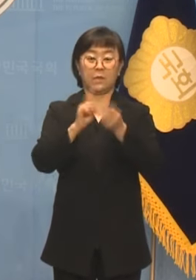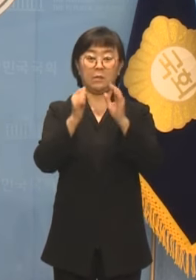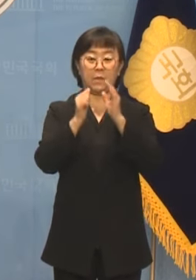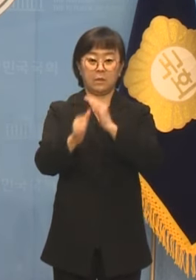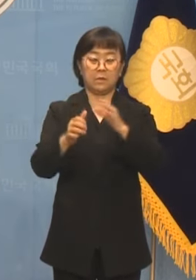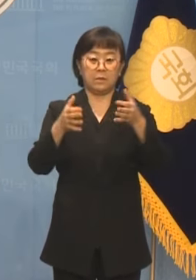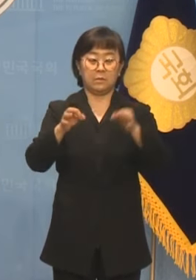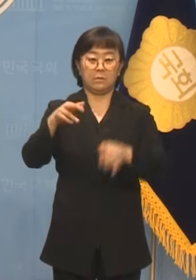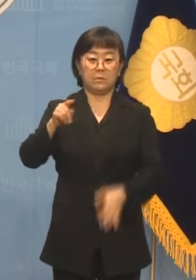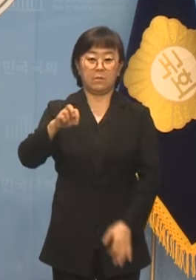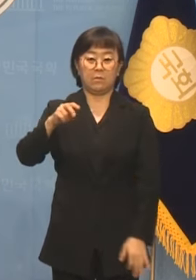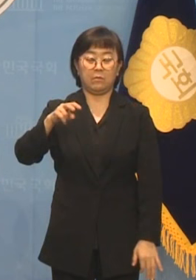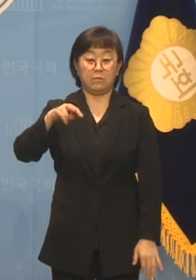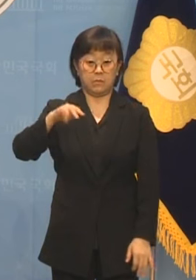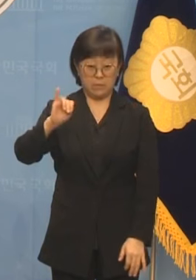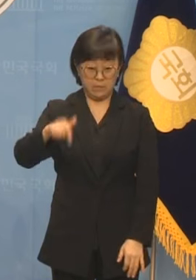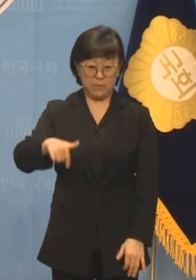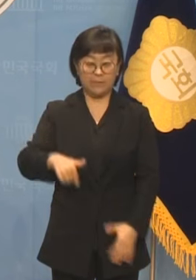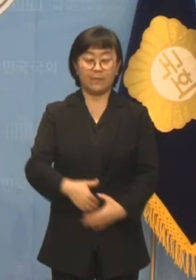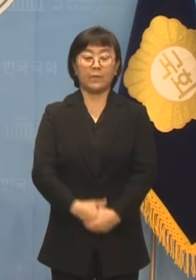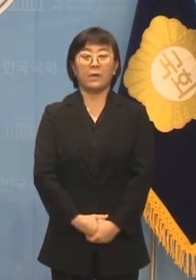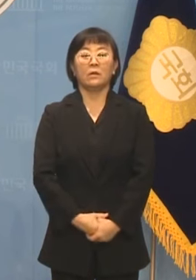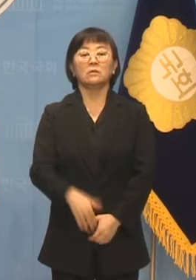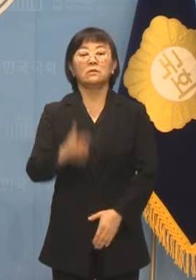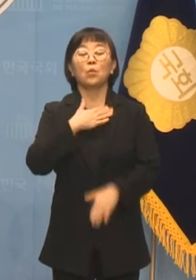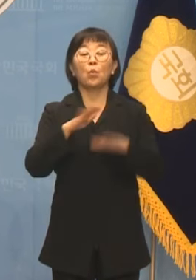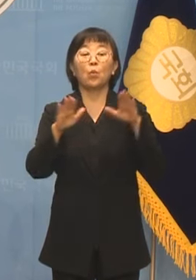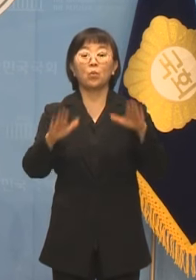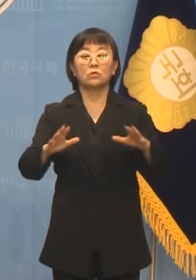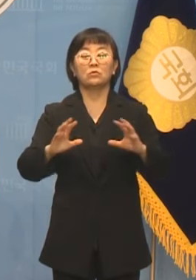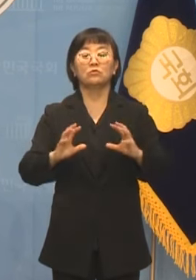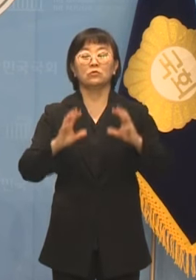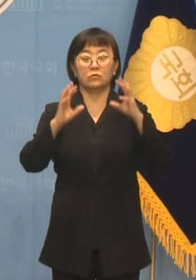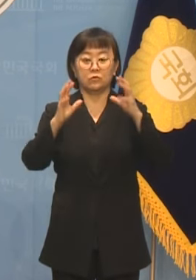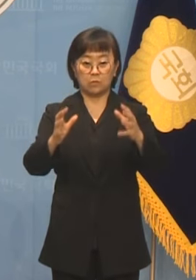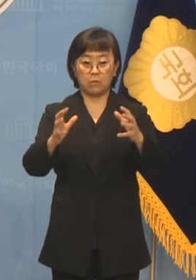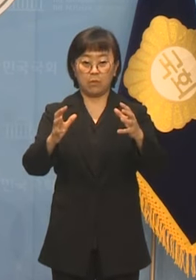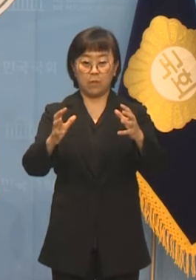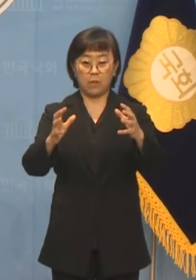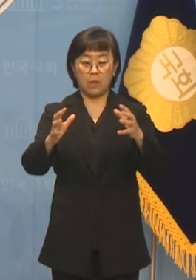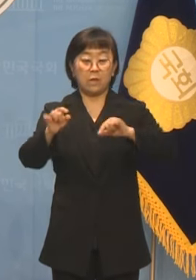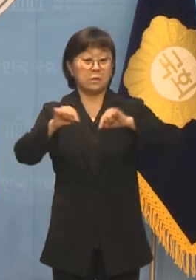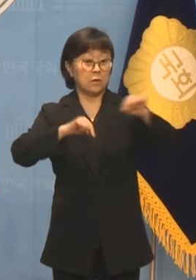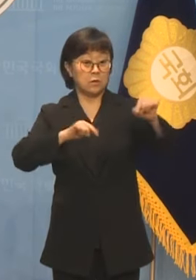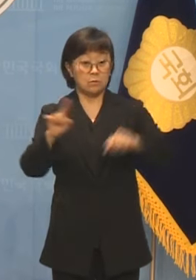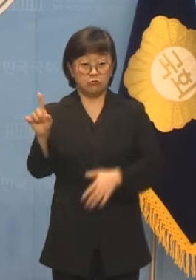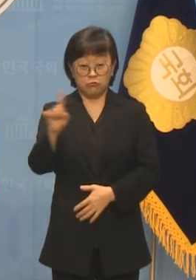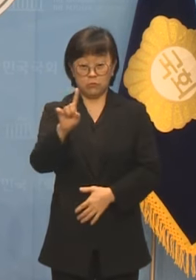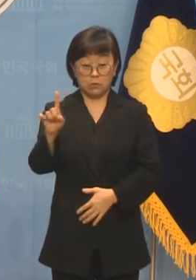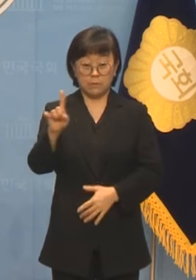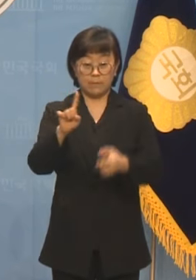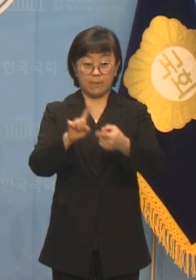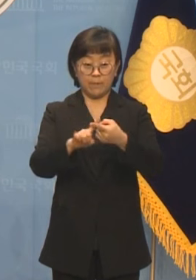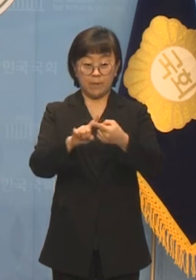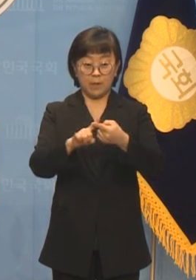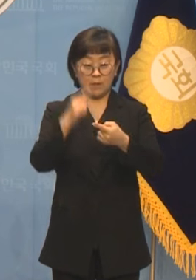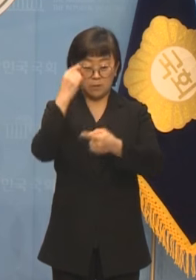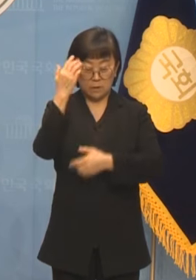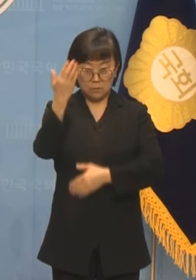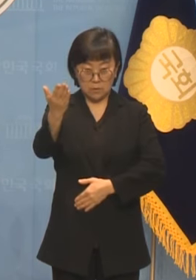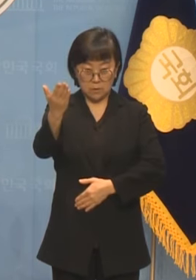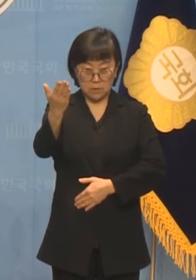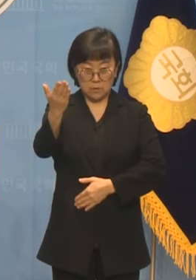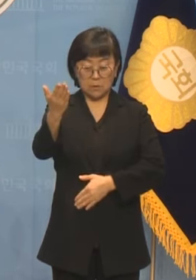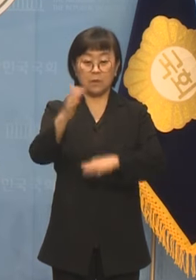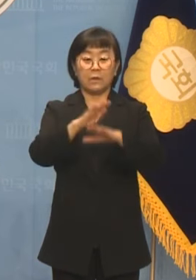김정식입니다 저는 오늘 국가란 그리고 정치란 무엇인가라는 질문에 대한